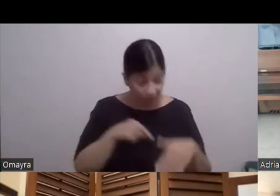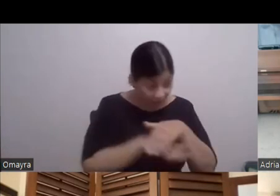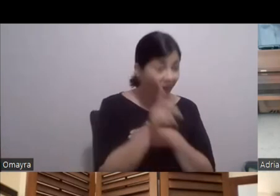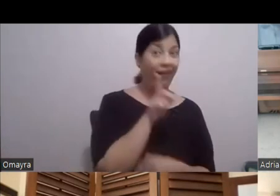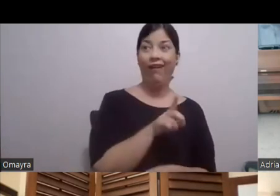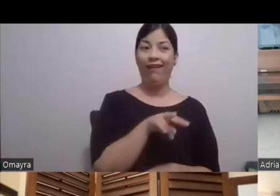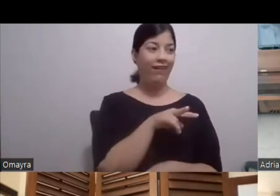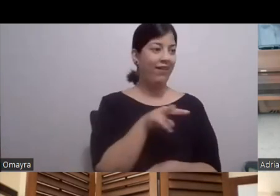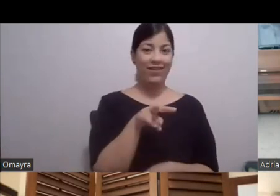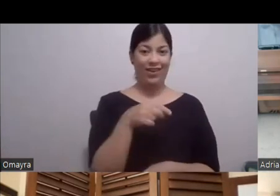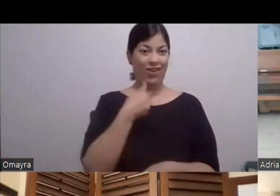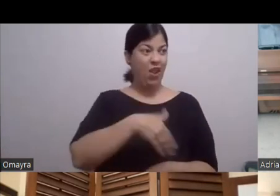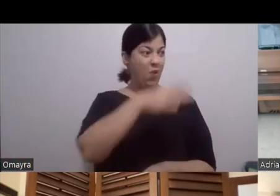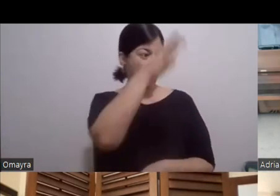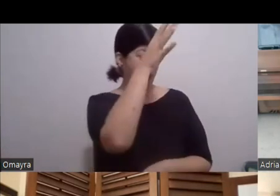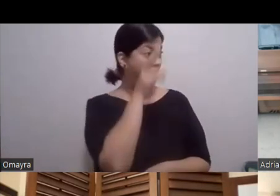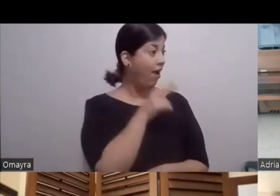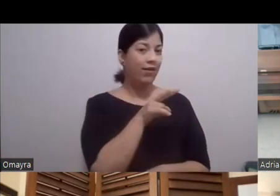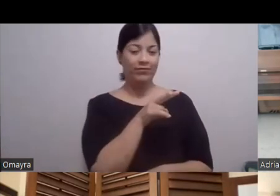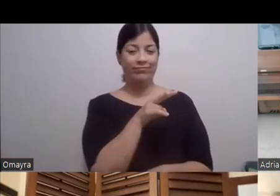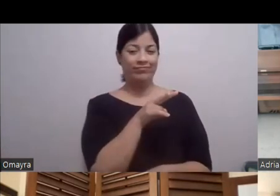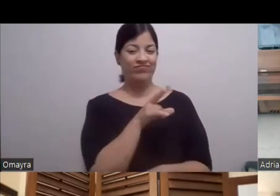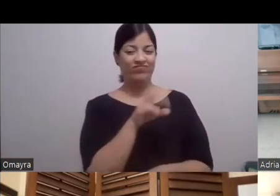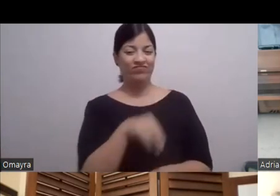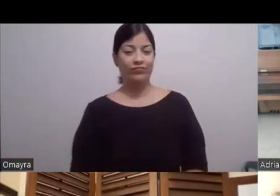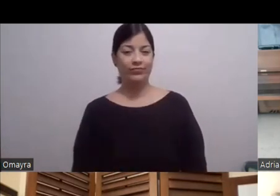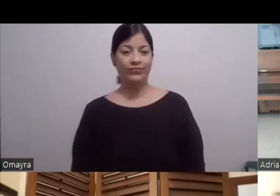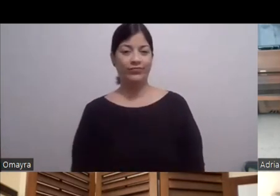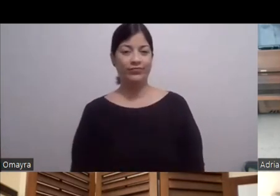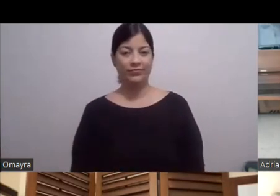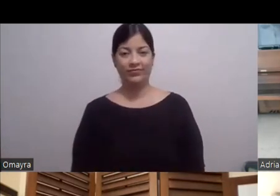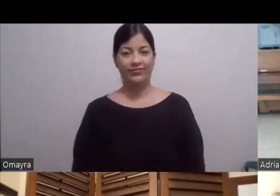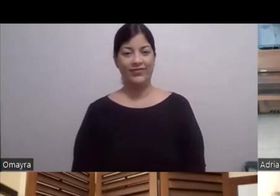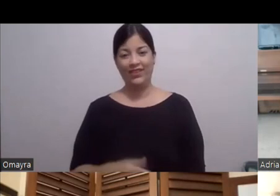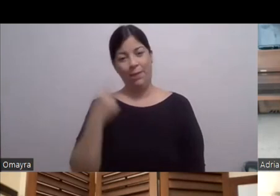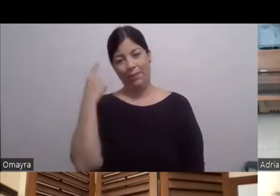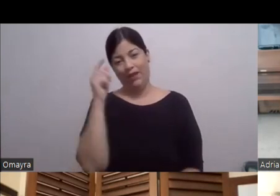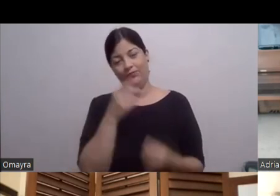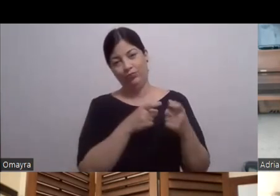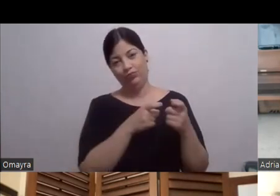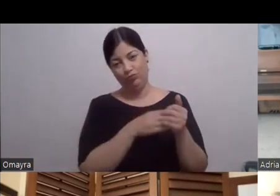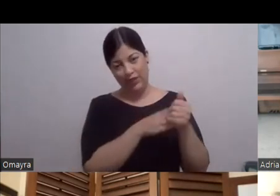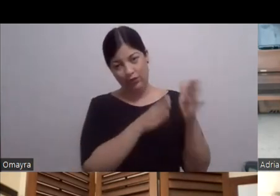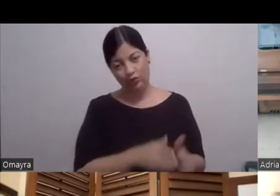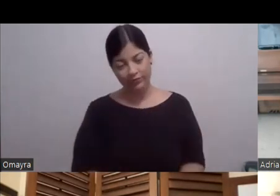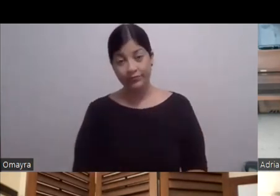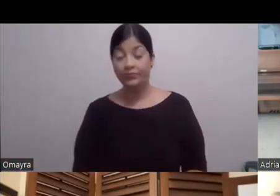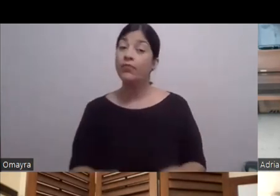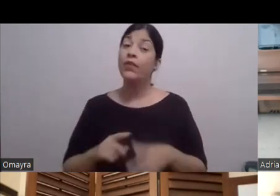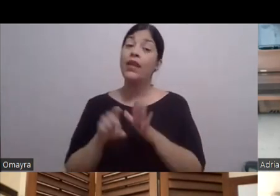para un director Sí No pero por ejemplo Ahora Que hubo Los premios Victoria